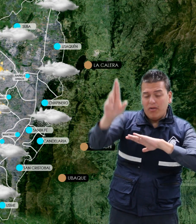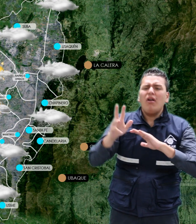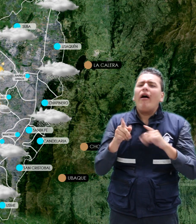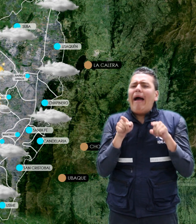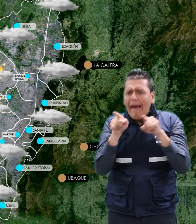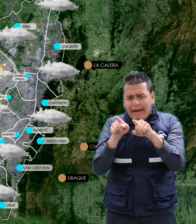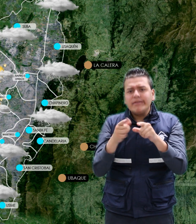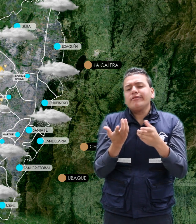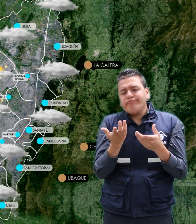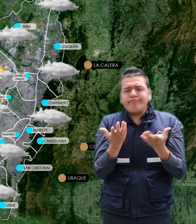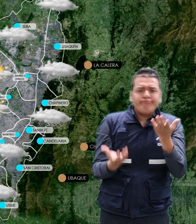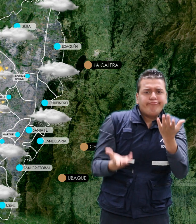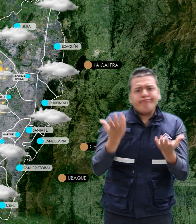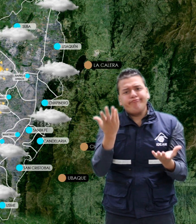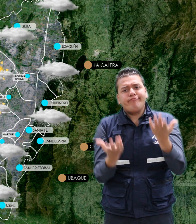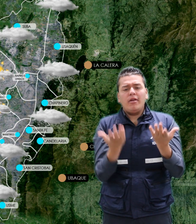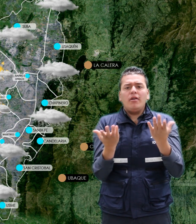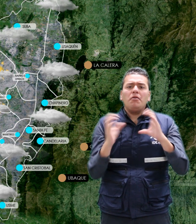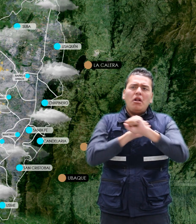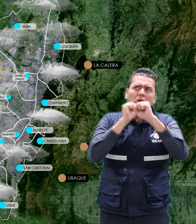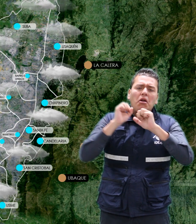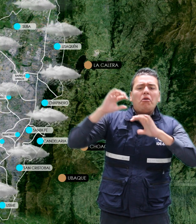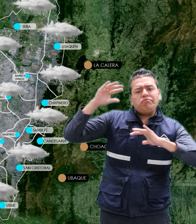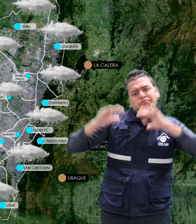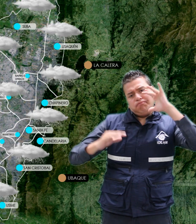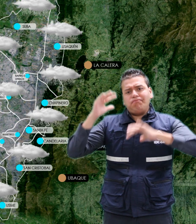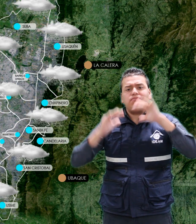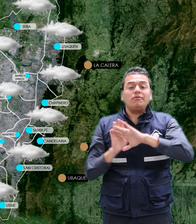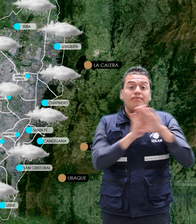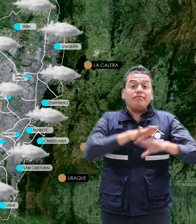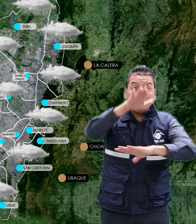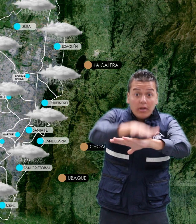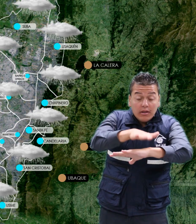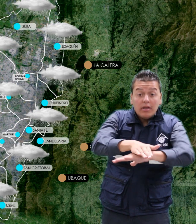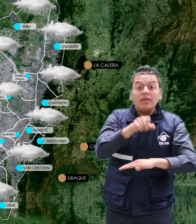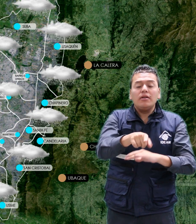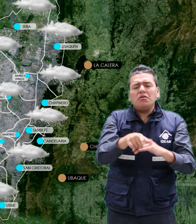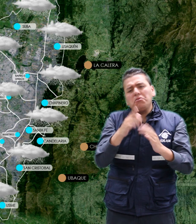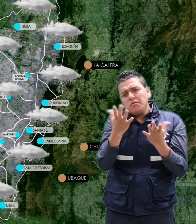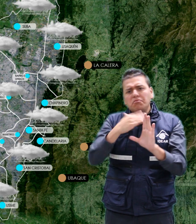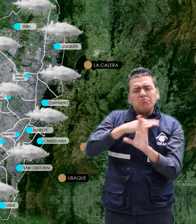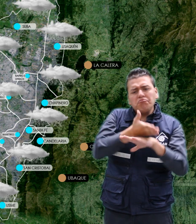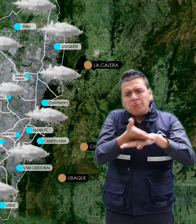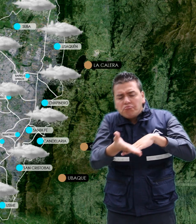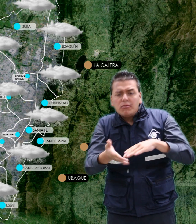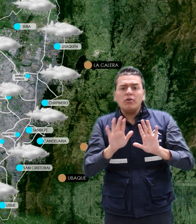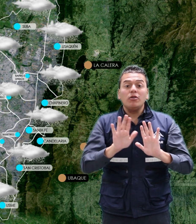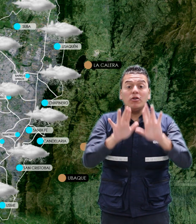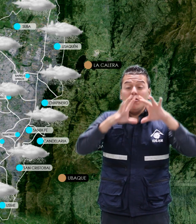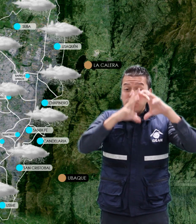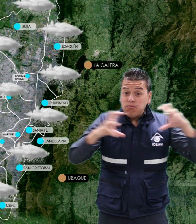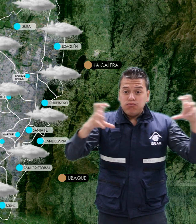condiciones que se atenuarán a lo largo de la mañana. Para la tarde, hacia mediados de la tarde, se estima aumento la nubosidad en amplios